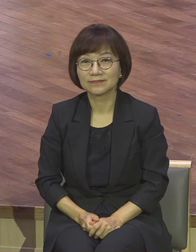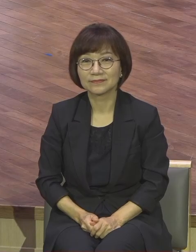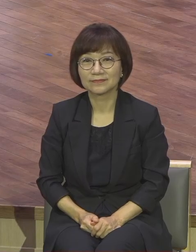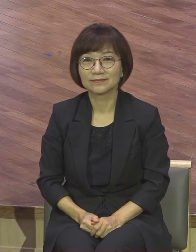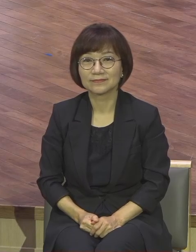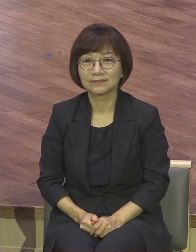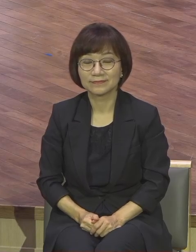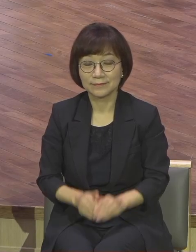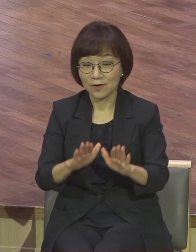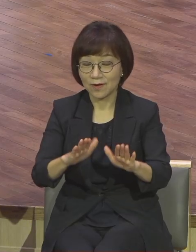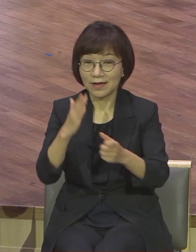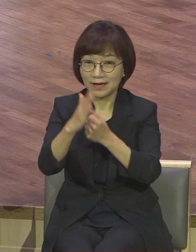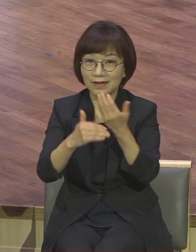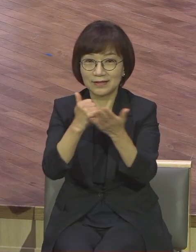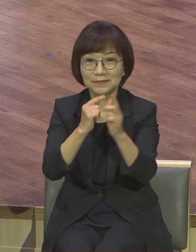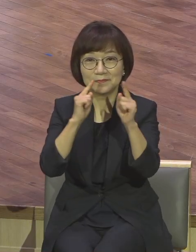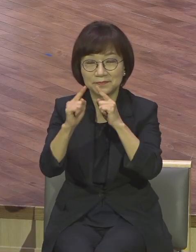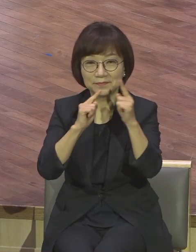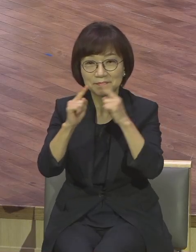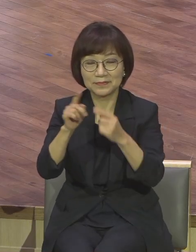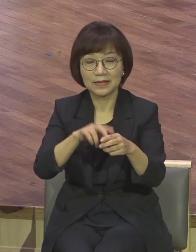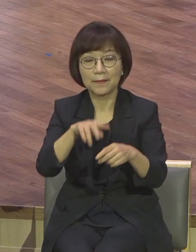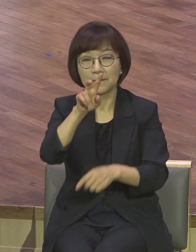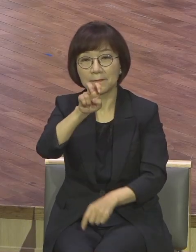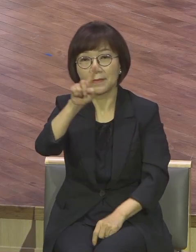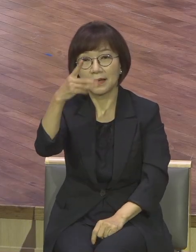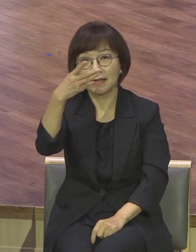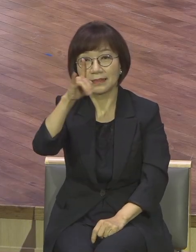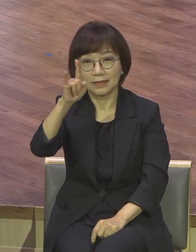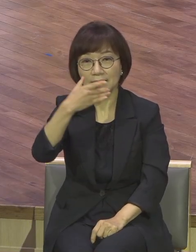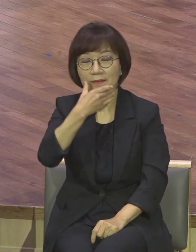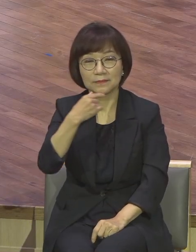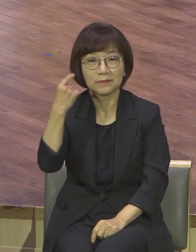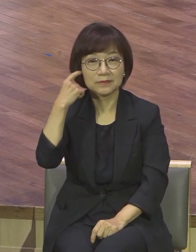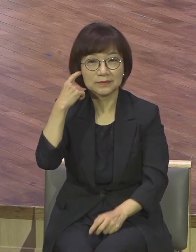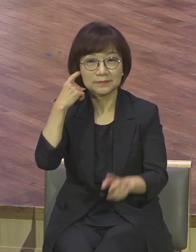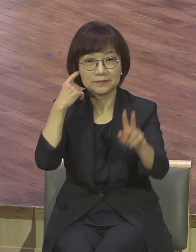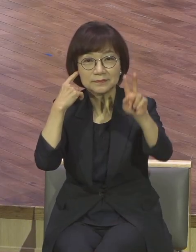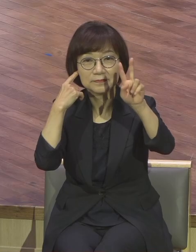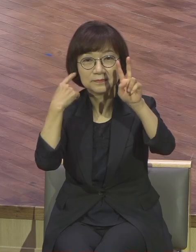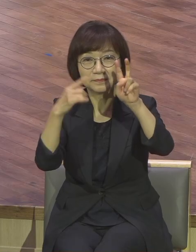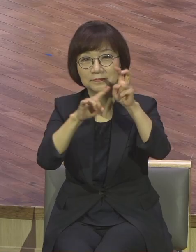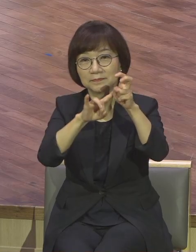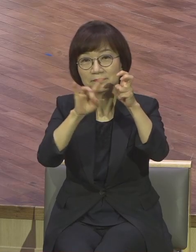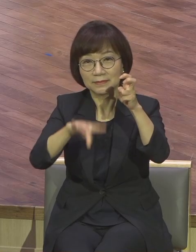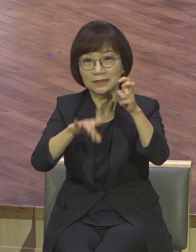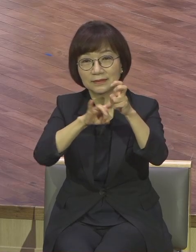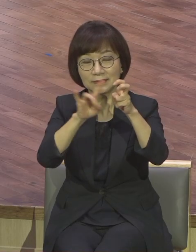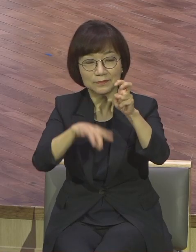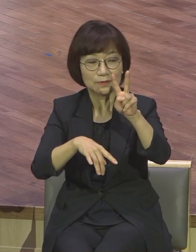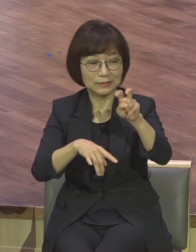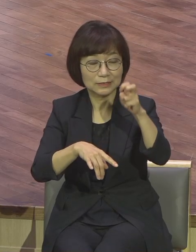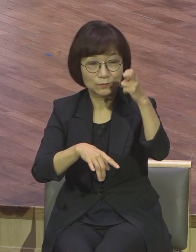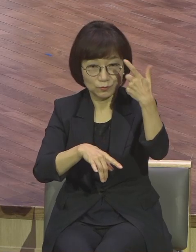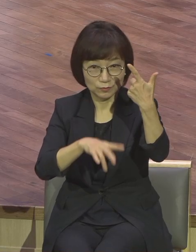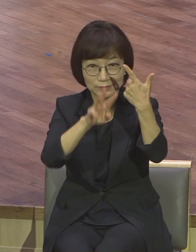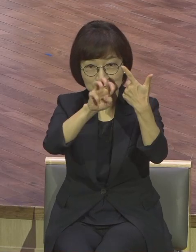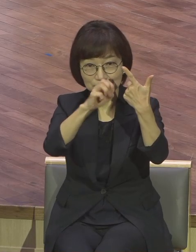오늘 은받고 성취될 하나님의 말씀은 마태복음 26장 36절에서 46절까지의 말씀입니다. 이에